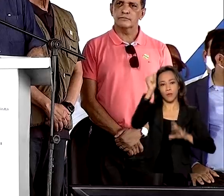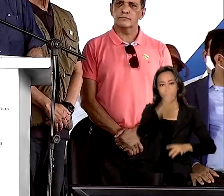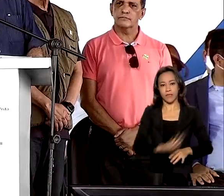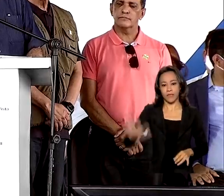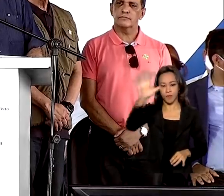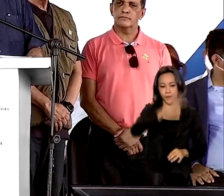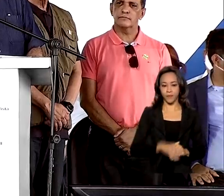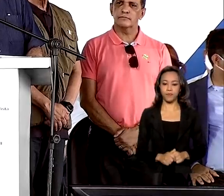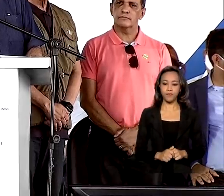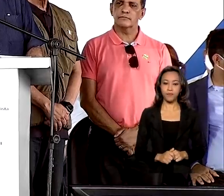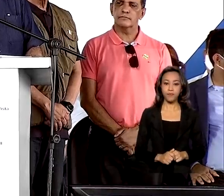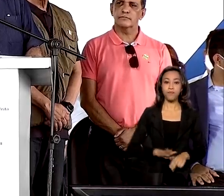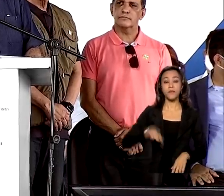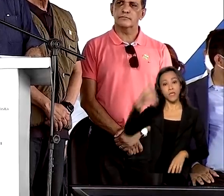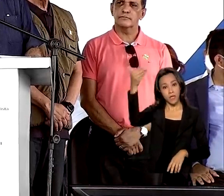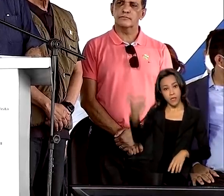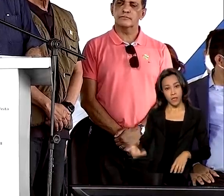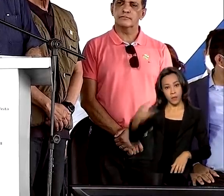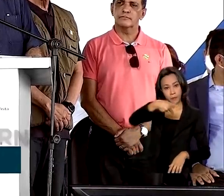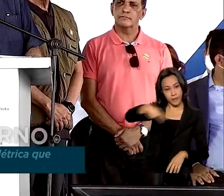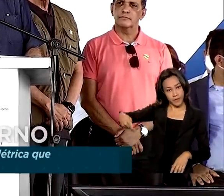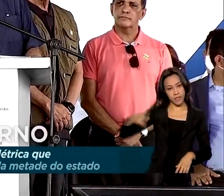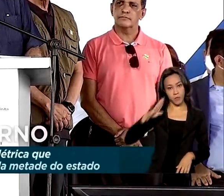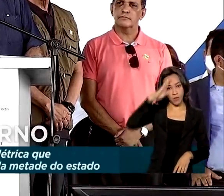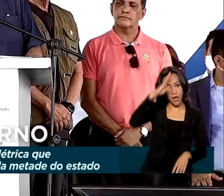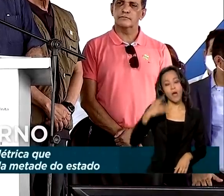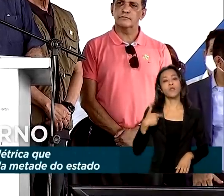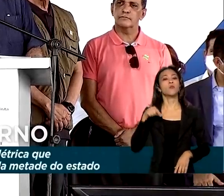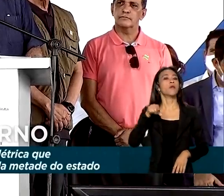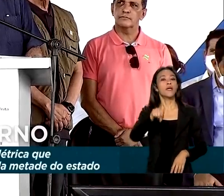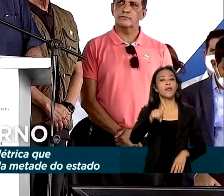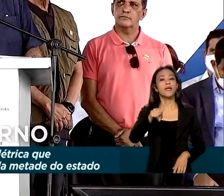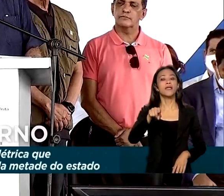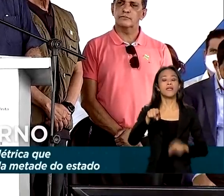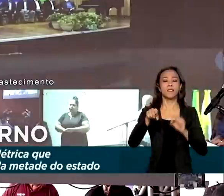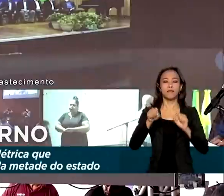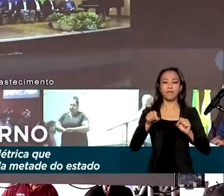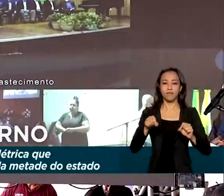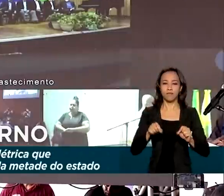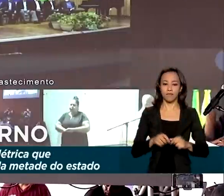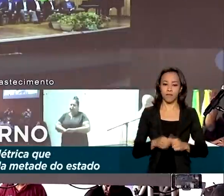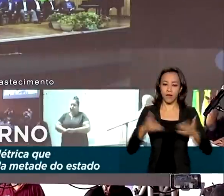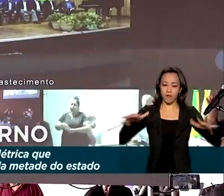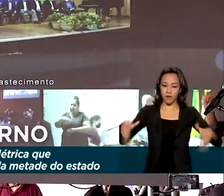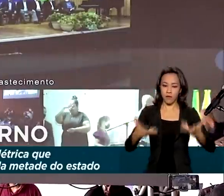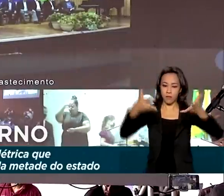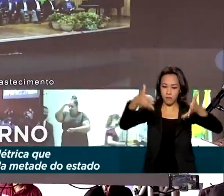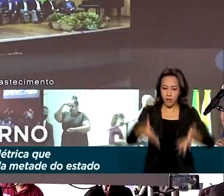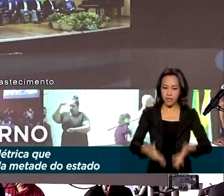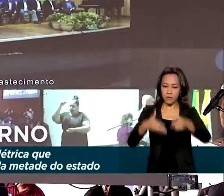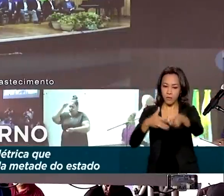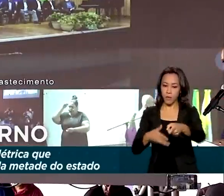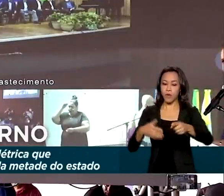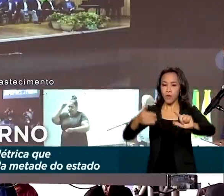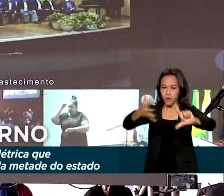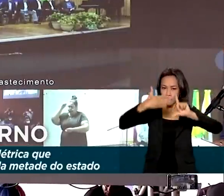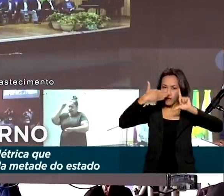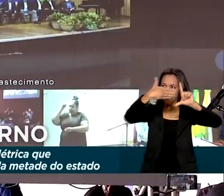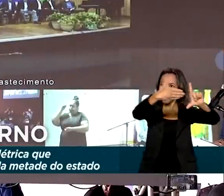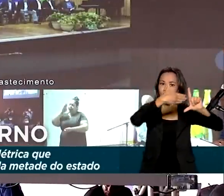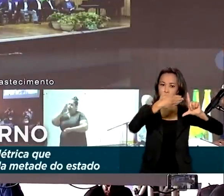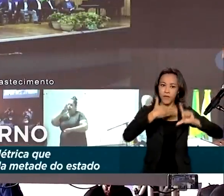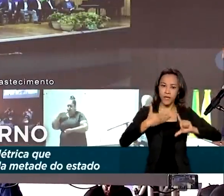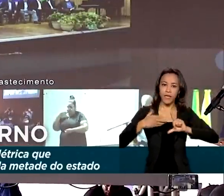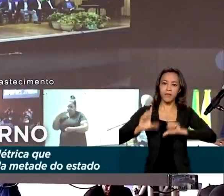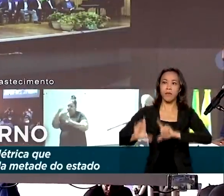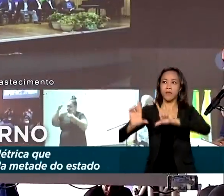O presidente Jair Bolsonaro comandou o evento que envolveu todo o governo. Por videoconferência, conversou com ministros que